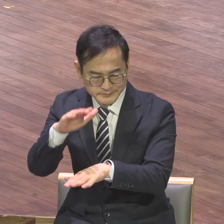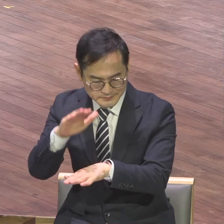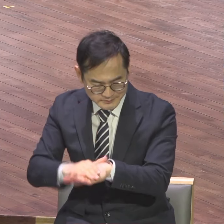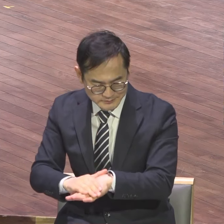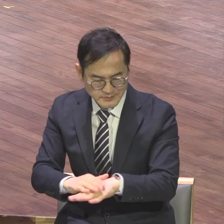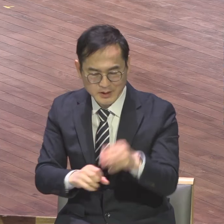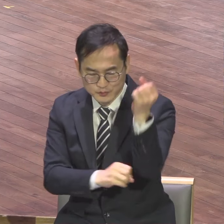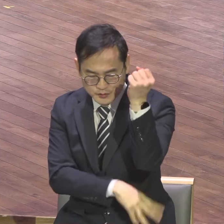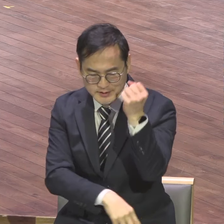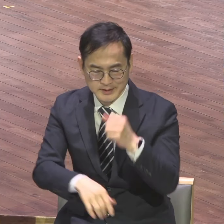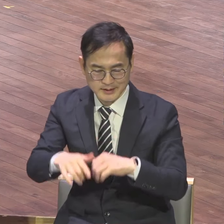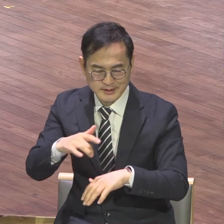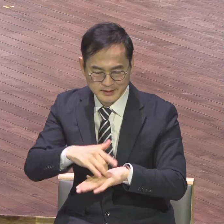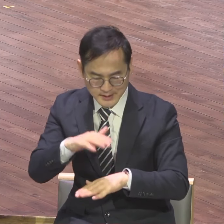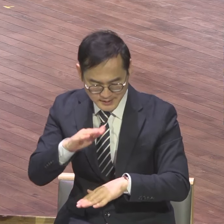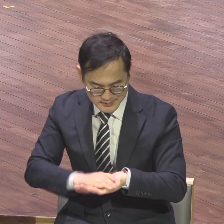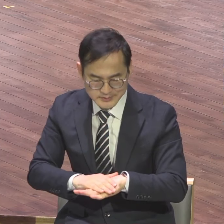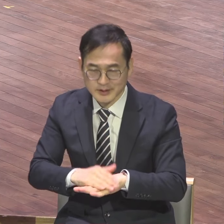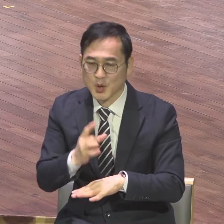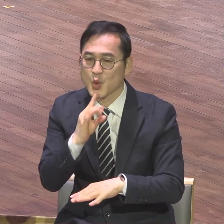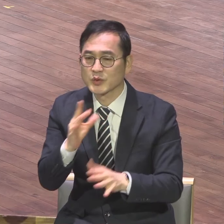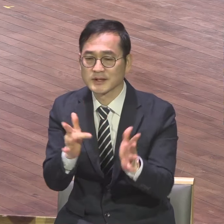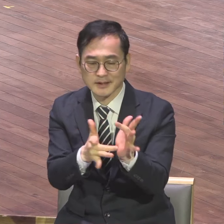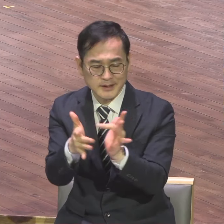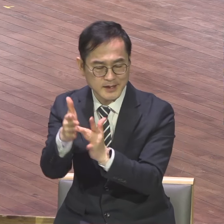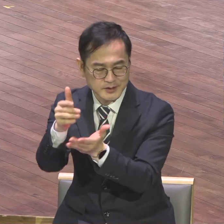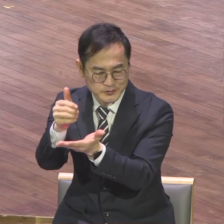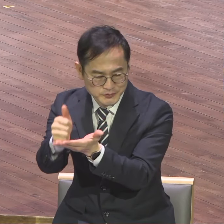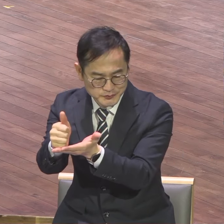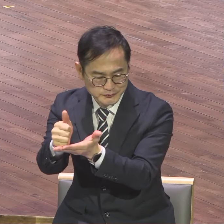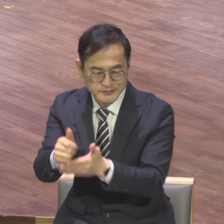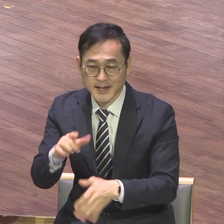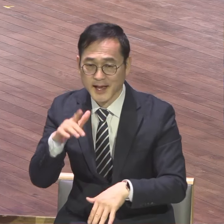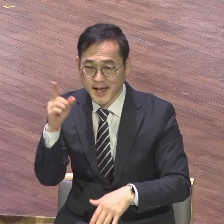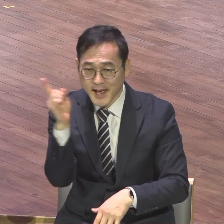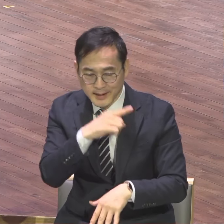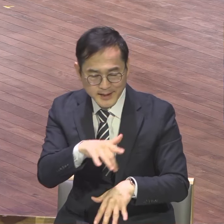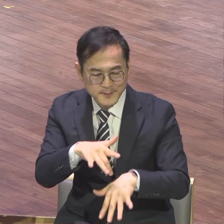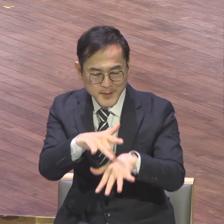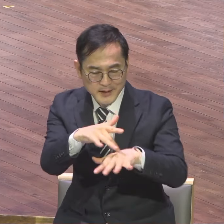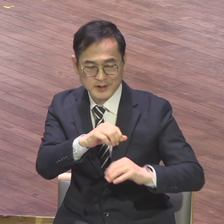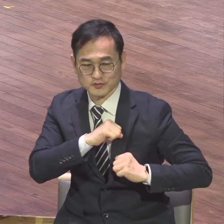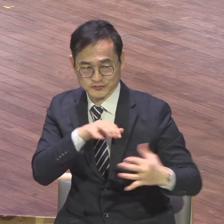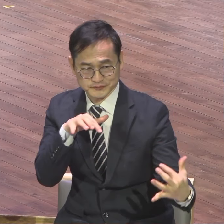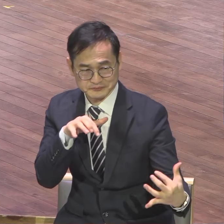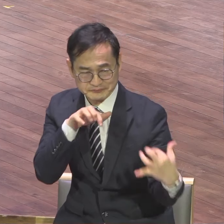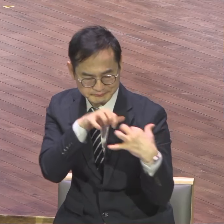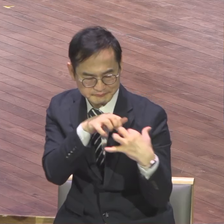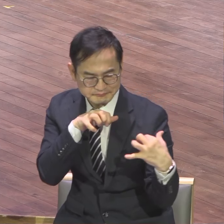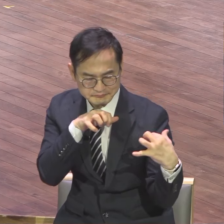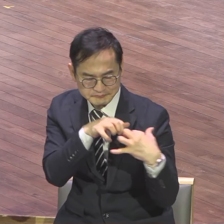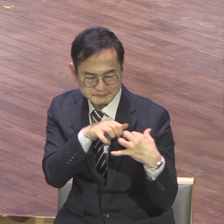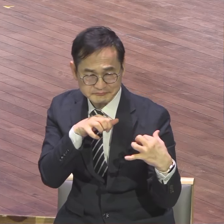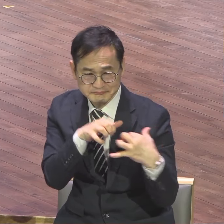감히 인체로 된 대수 악반만의 군사들과 흉사 싸워서